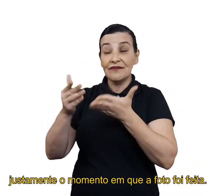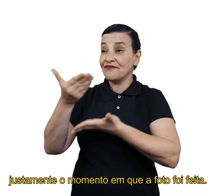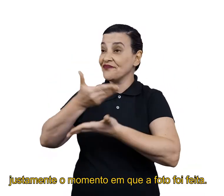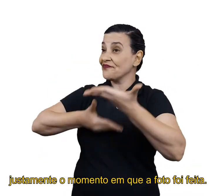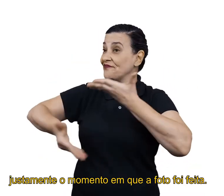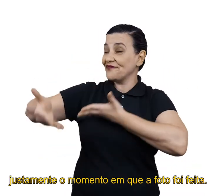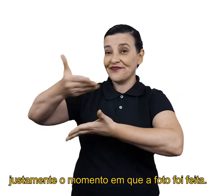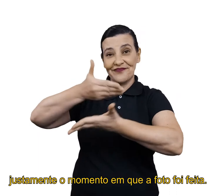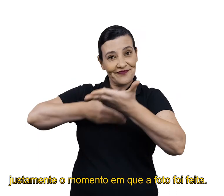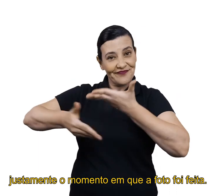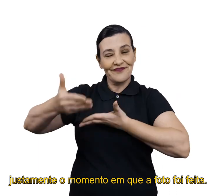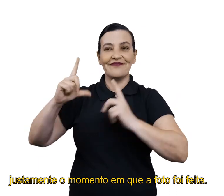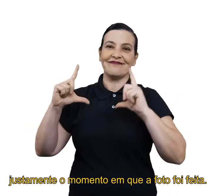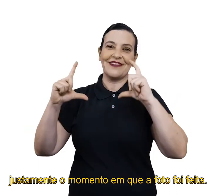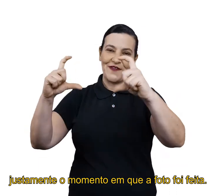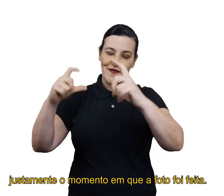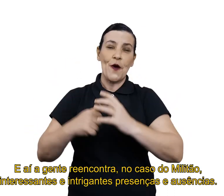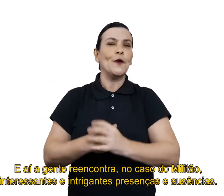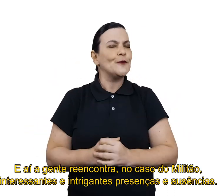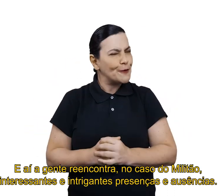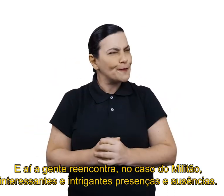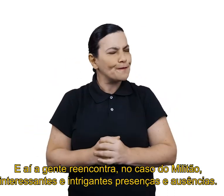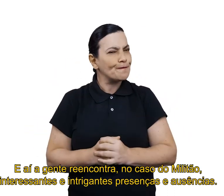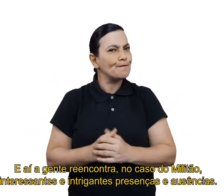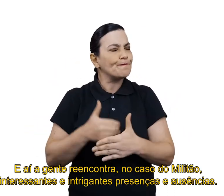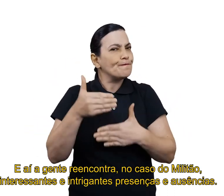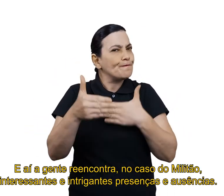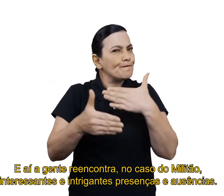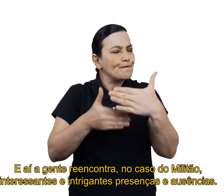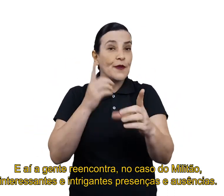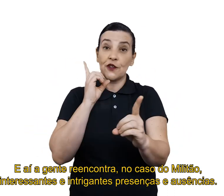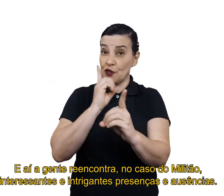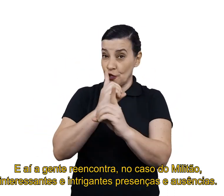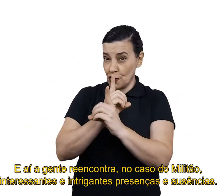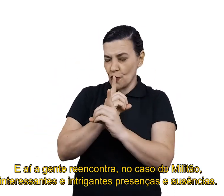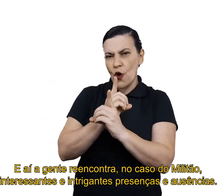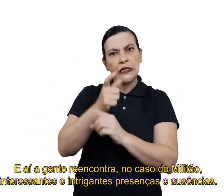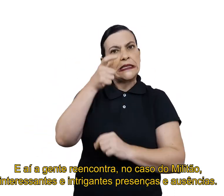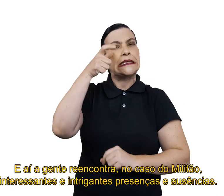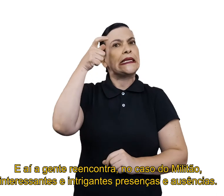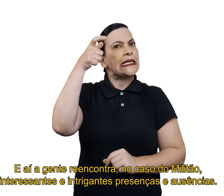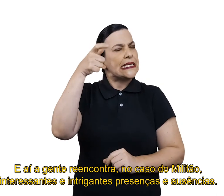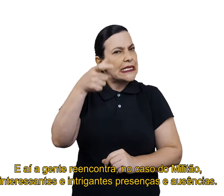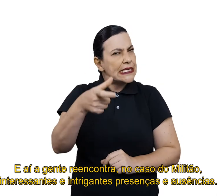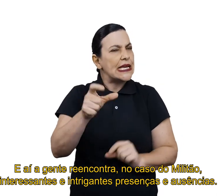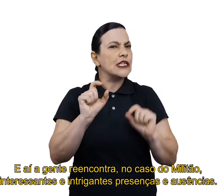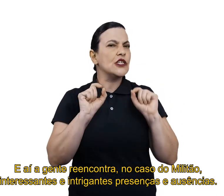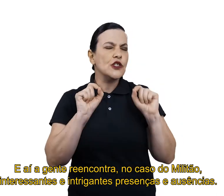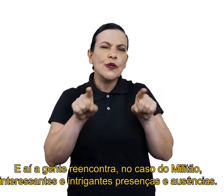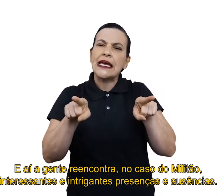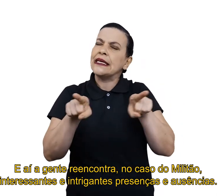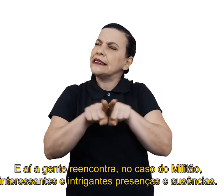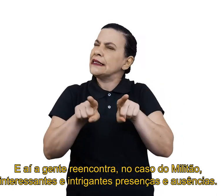justamente o momento em que a foto foi feita. E aí a gente encontra, no caso do Militão, interessantes e intrigantes